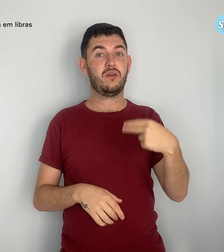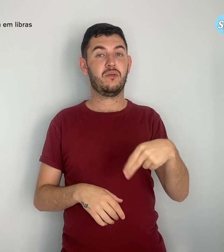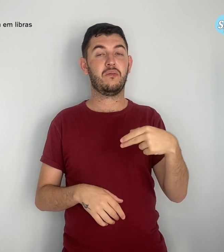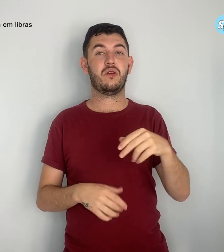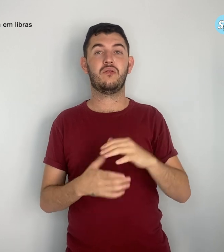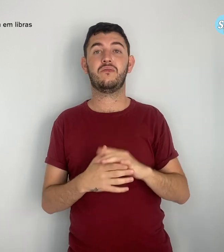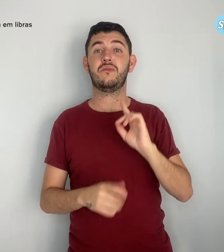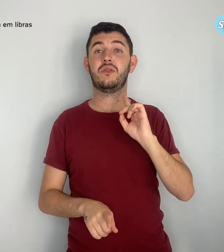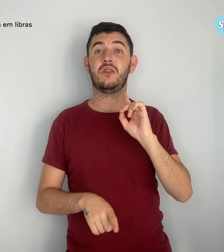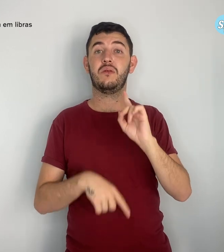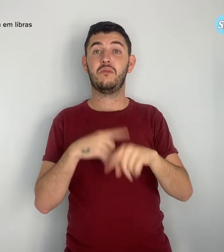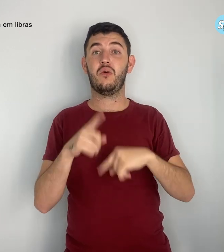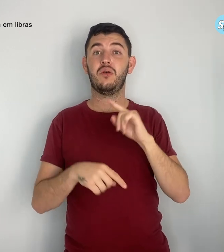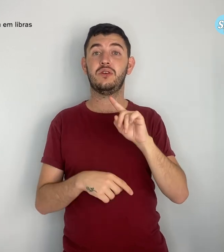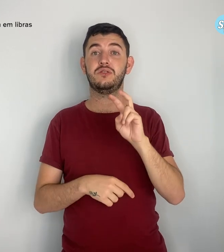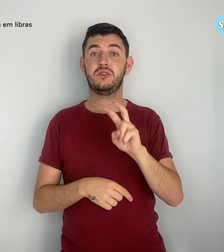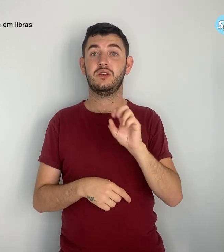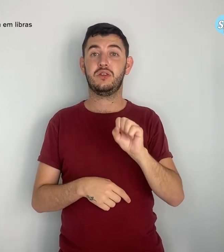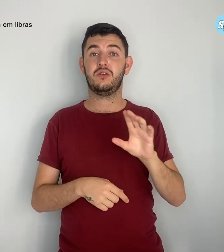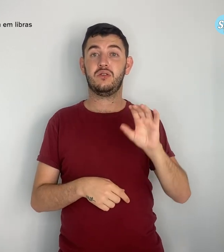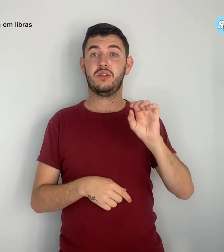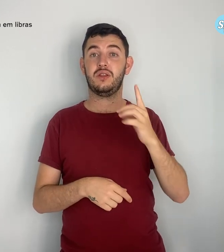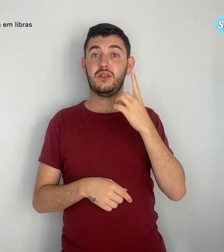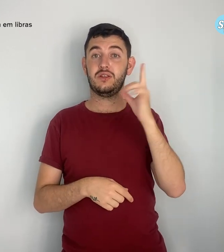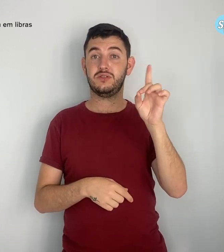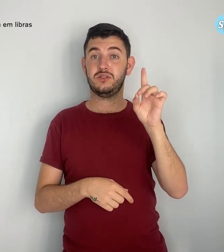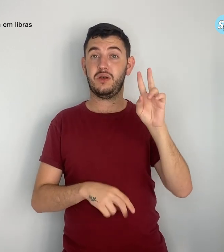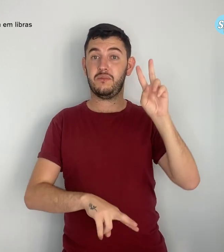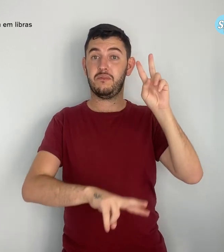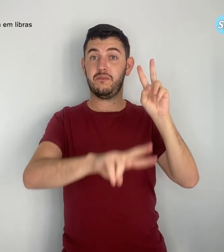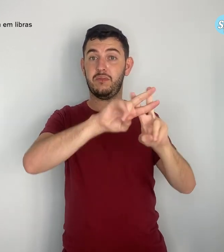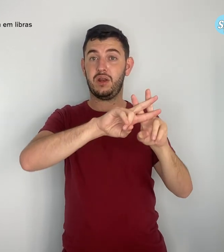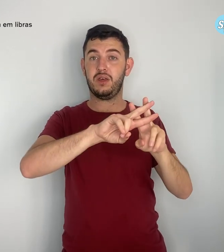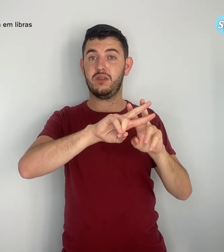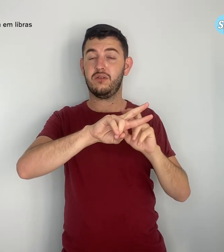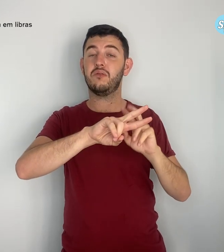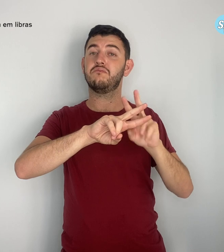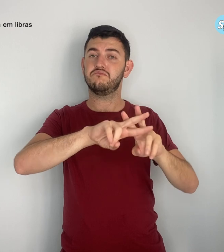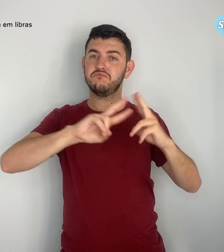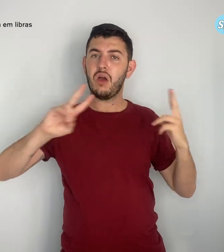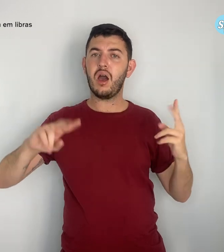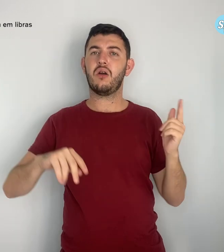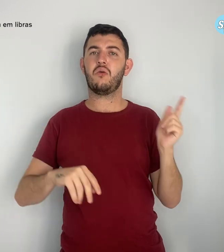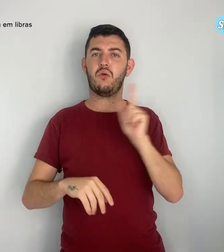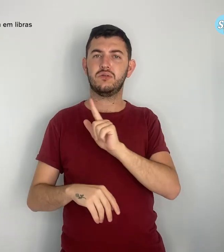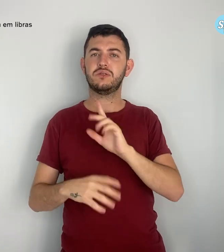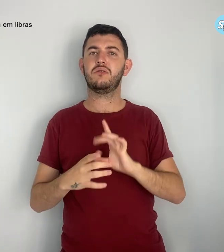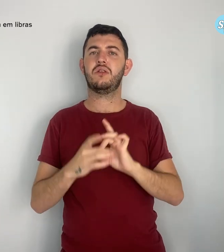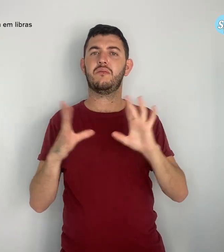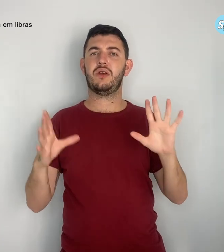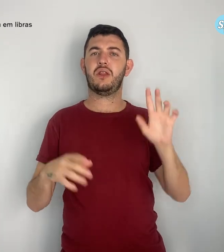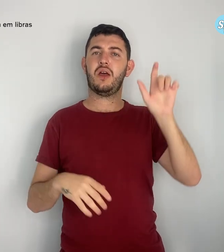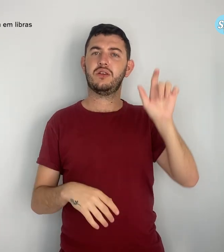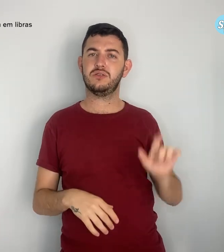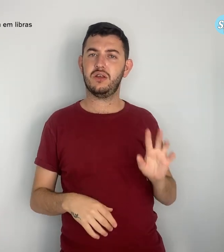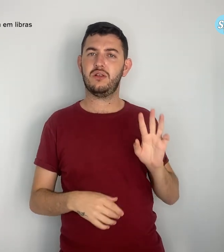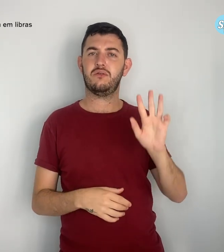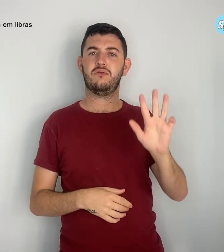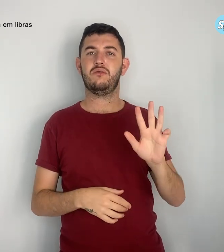580 dias preso, Lula ficou novamente livre. A esperança estava de volta